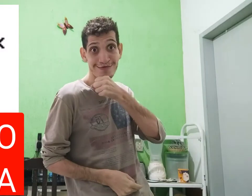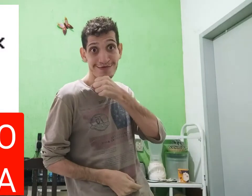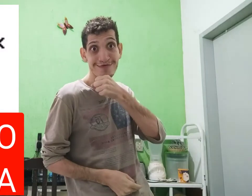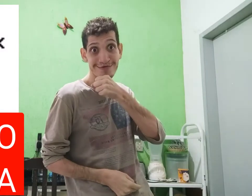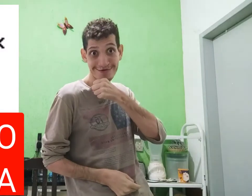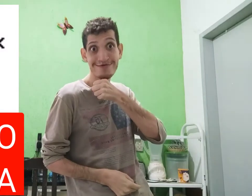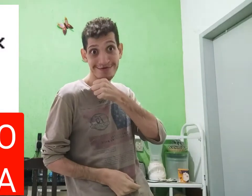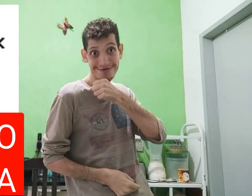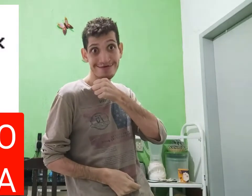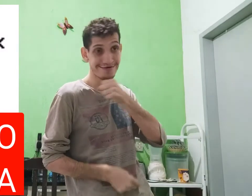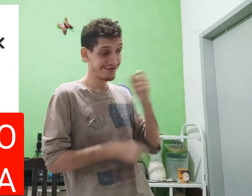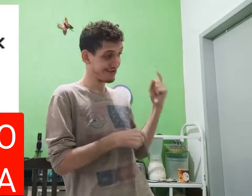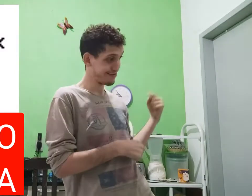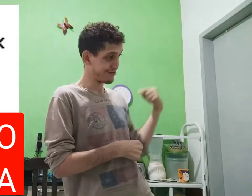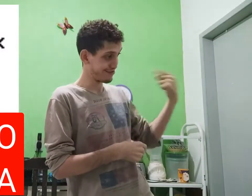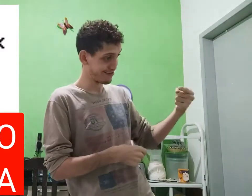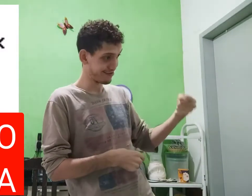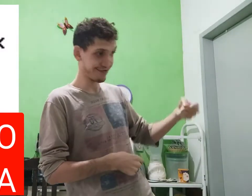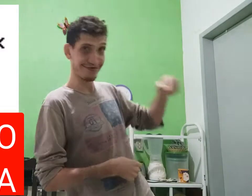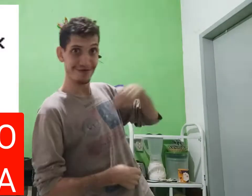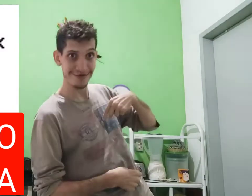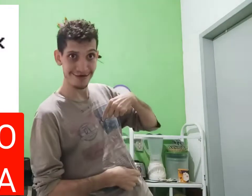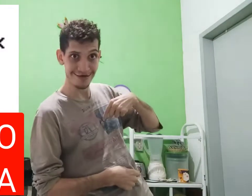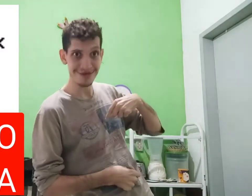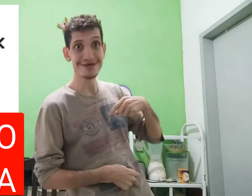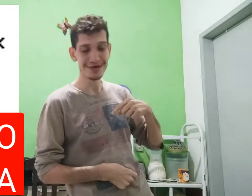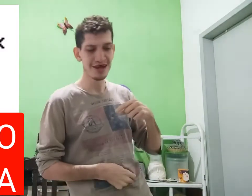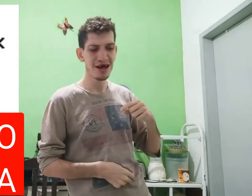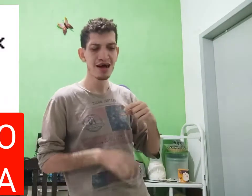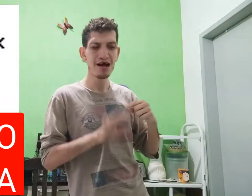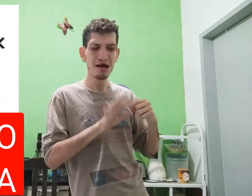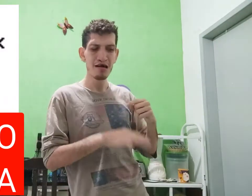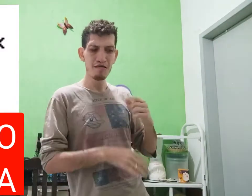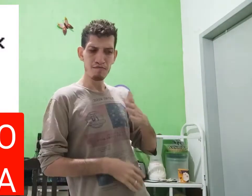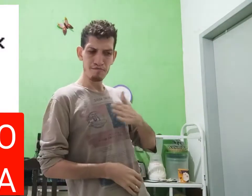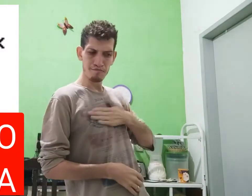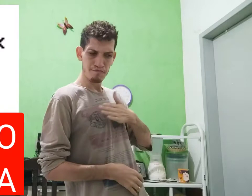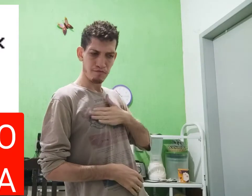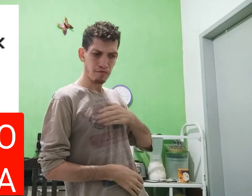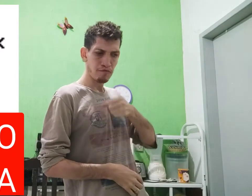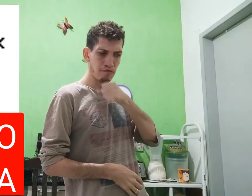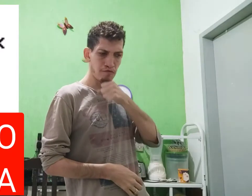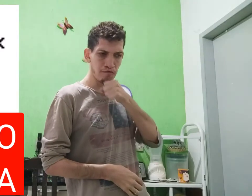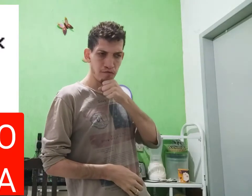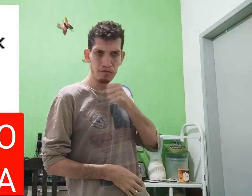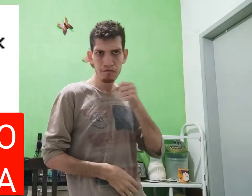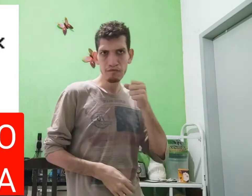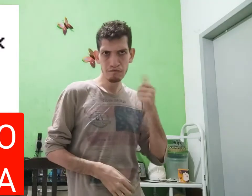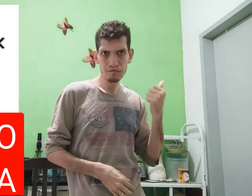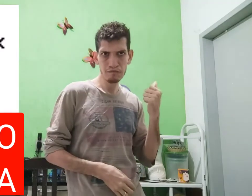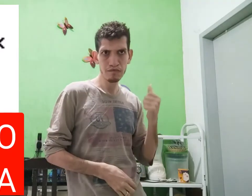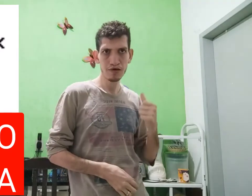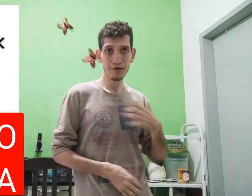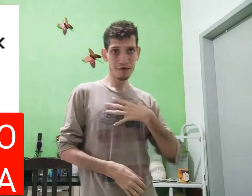minha vovó, sim, e aí, meio minha mãe, meio eu, hum, minha avó,